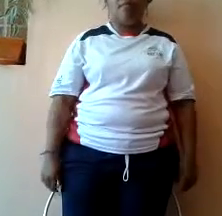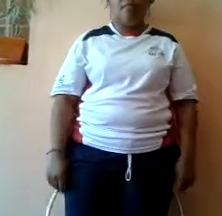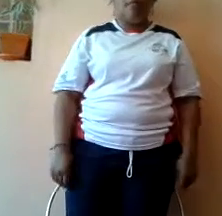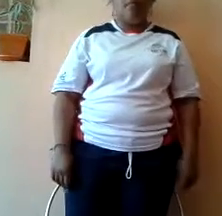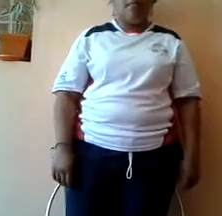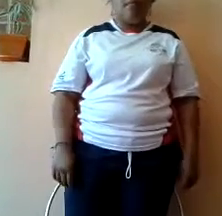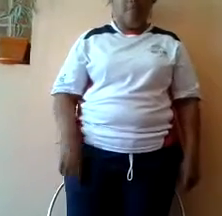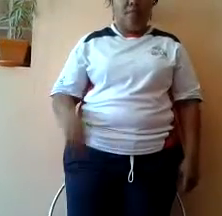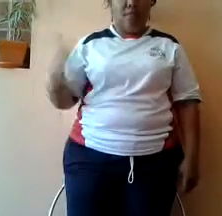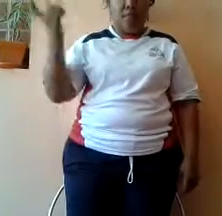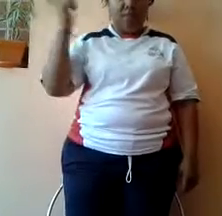Cuando llegó el día